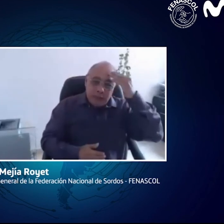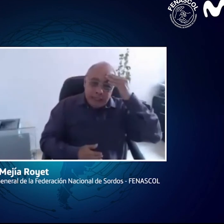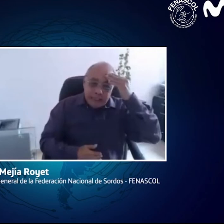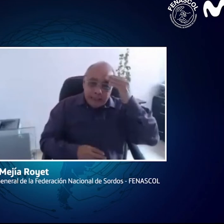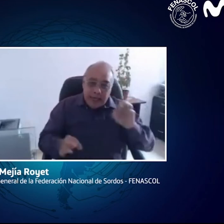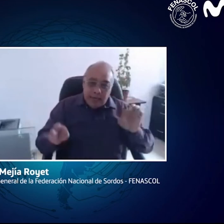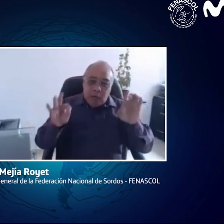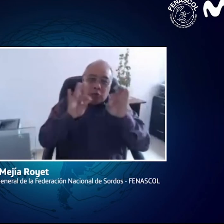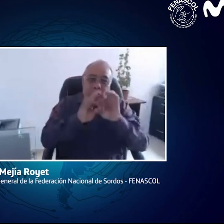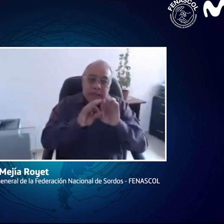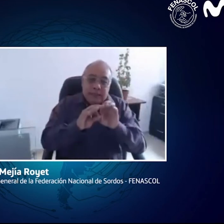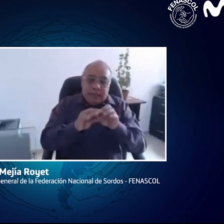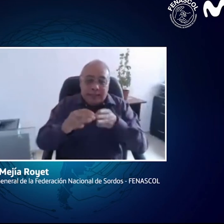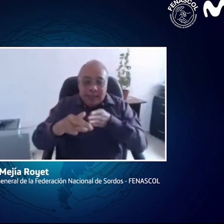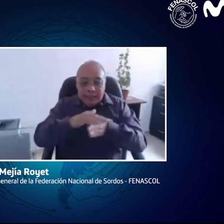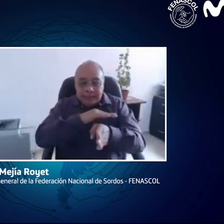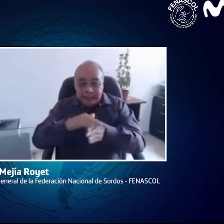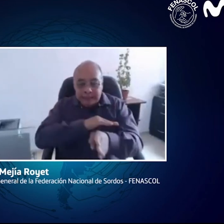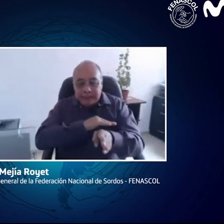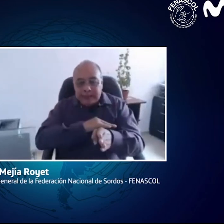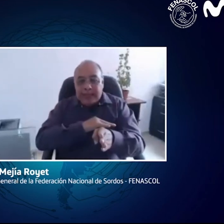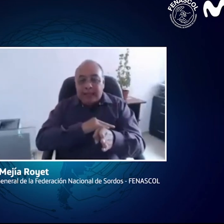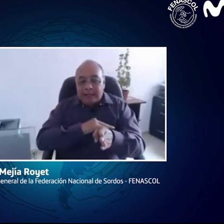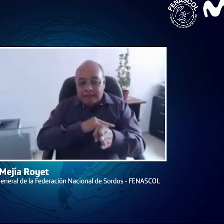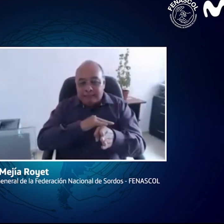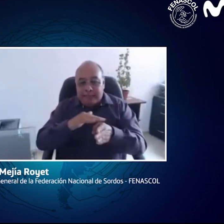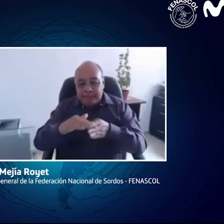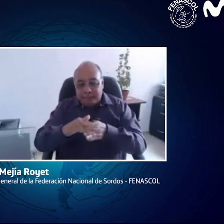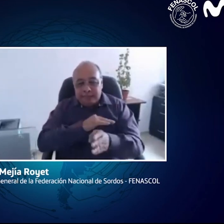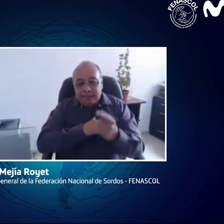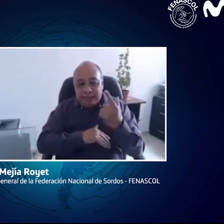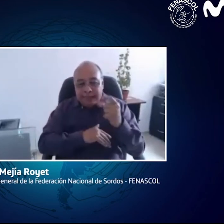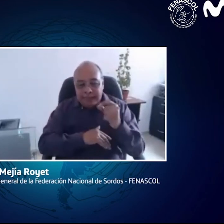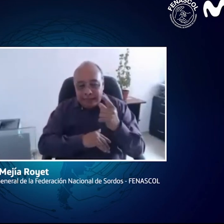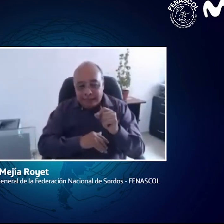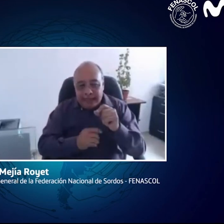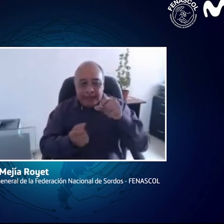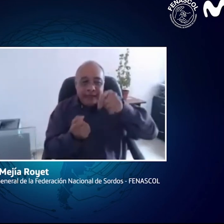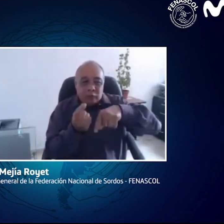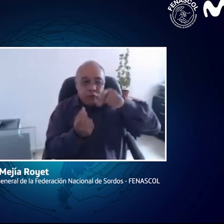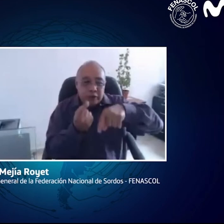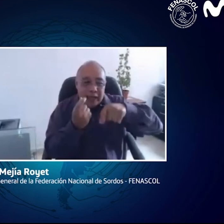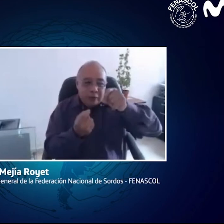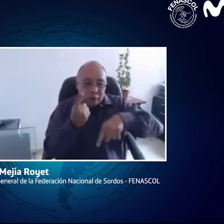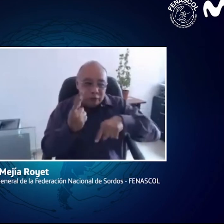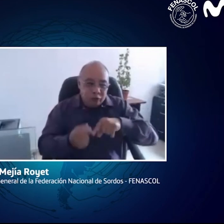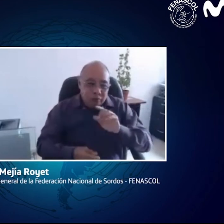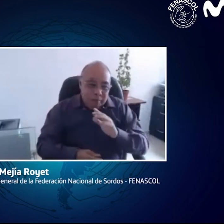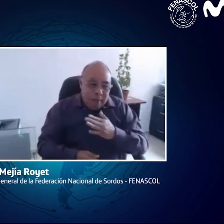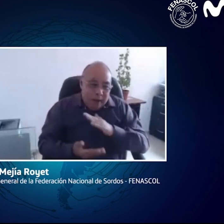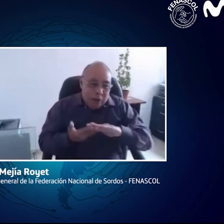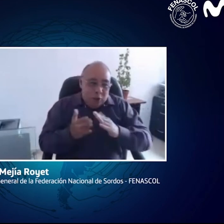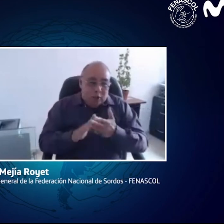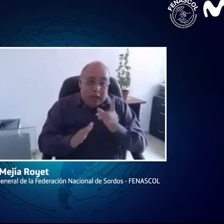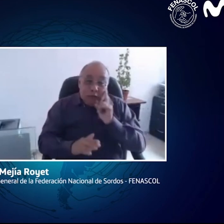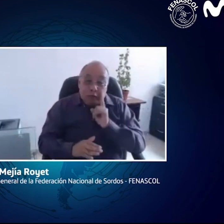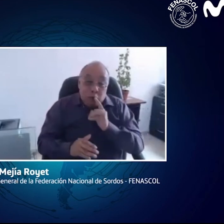esto, esto va a afectar directamente la accesibilidad, el uso y tenencia del plan de datos, porque, digamos, a las personas